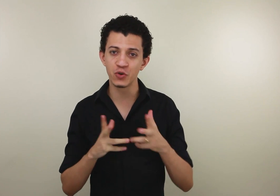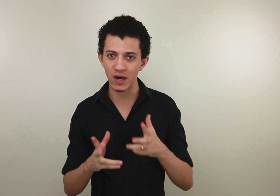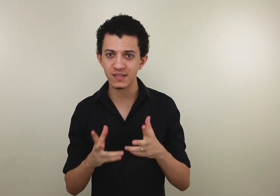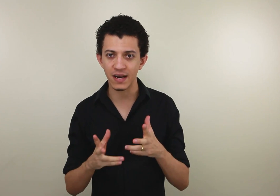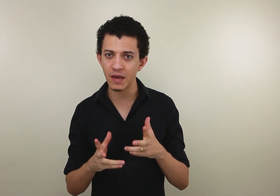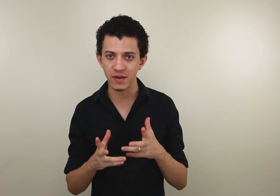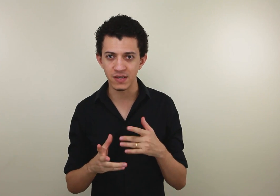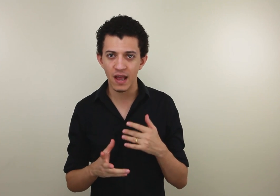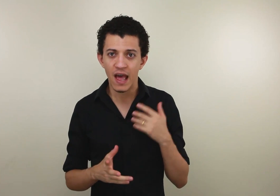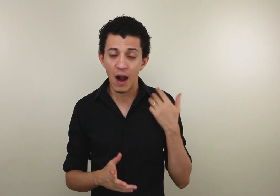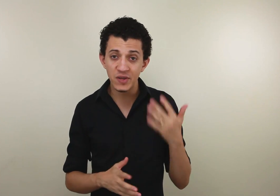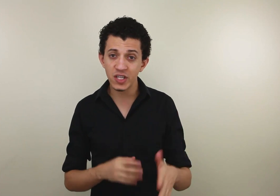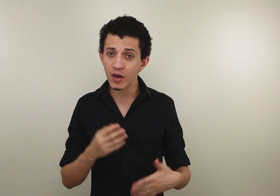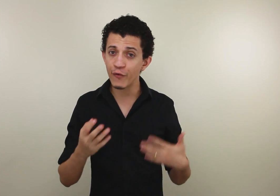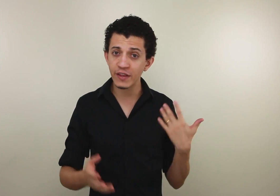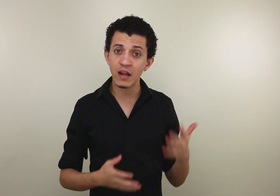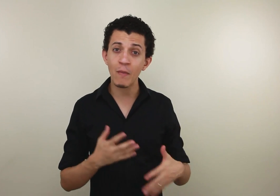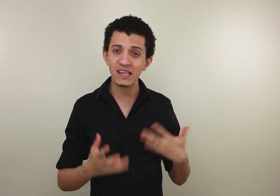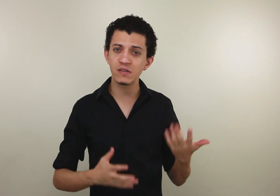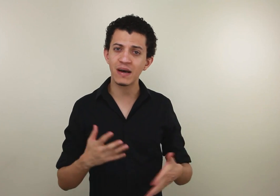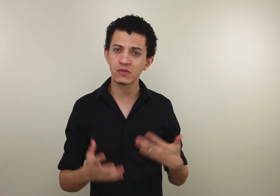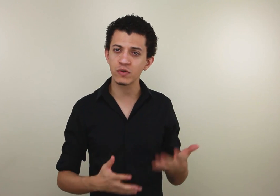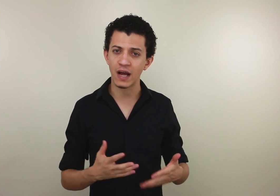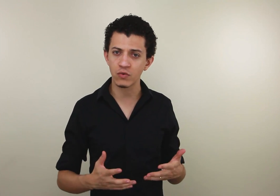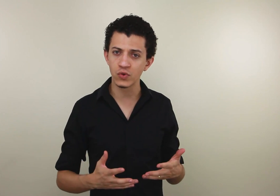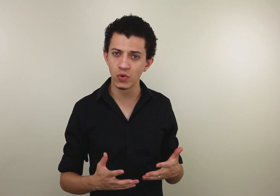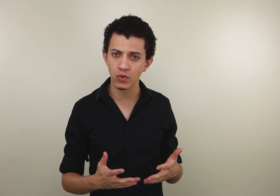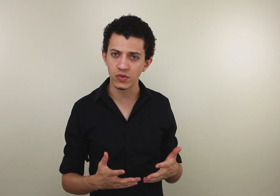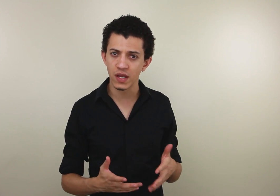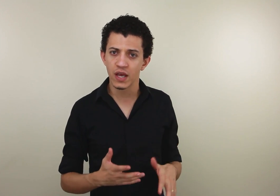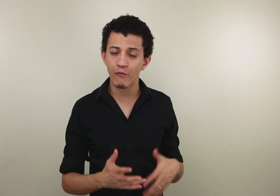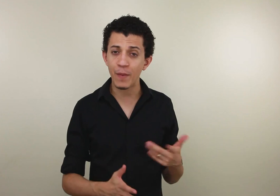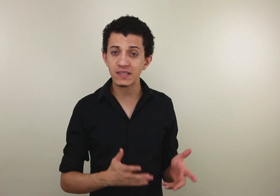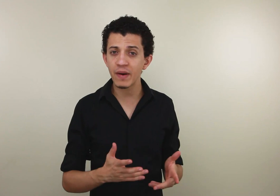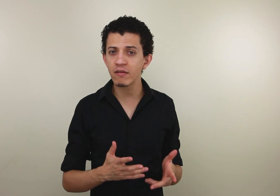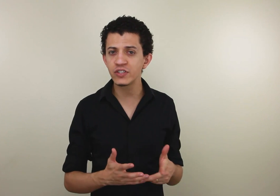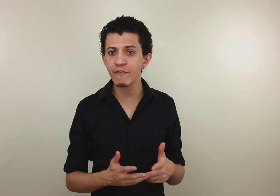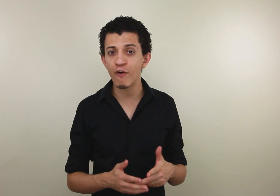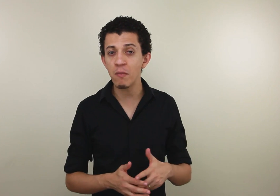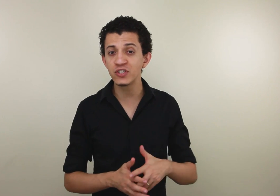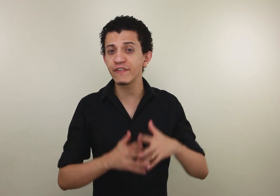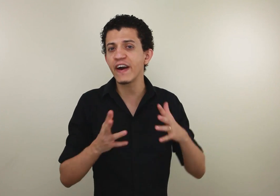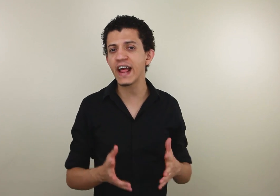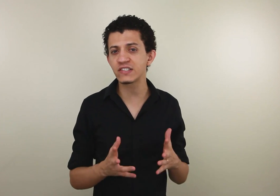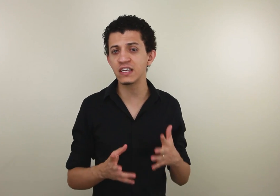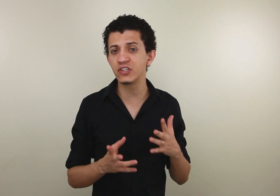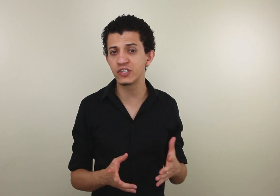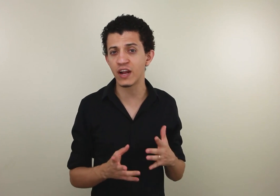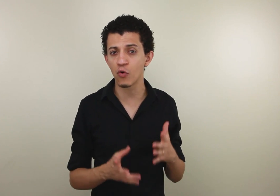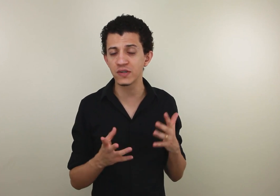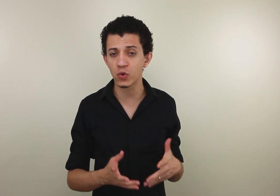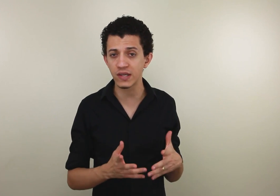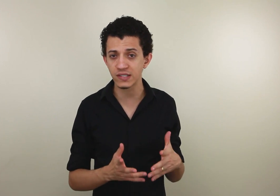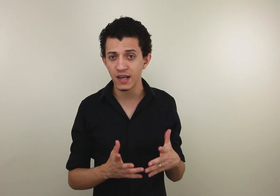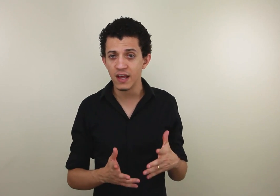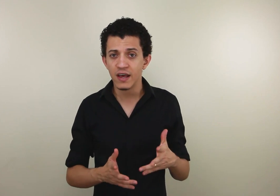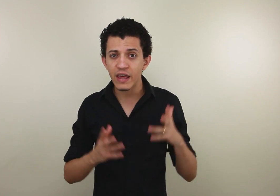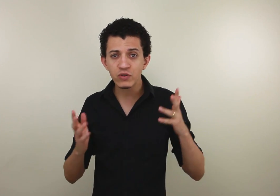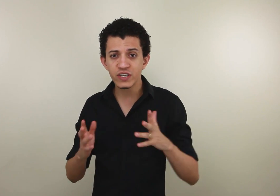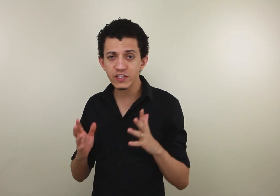de nuance na Libras, à medida que eu fui tendo mais contato com os surdos fui percebendo que tinha formas diferentes deles dizerem algumas coisas que eu dizia